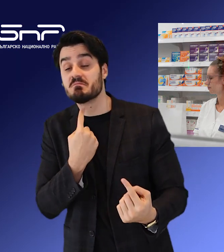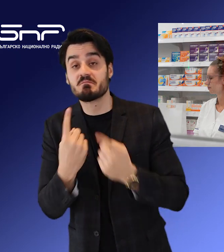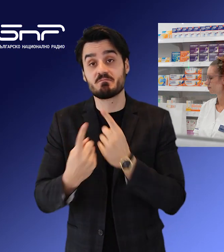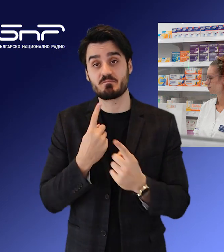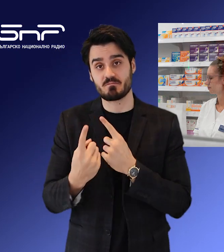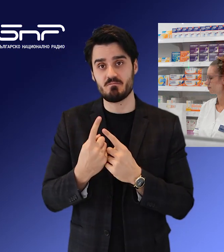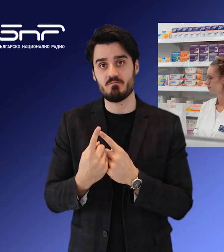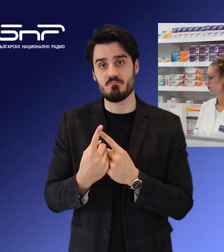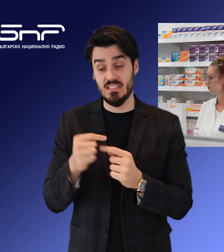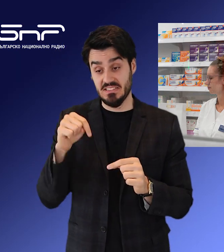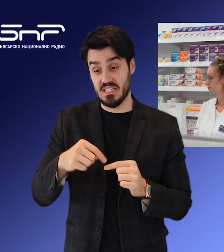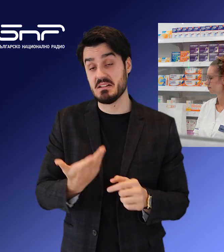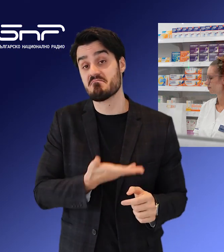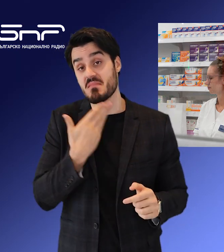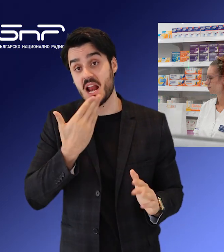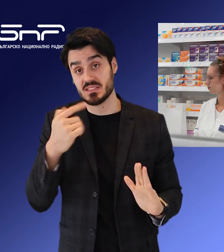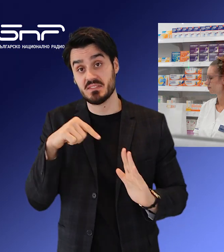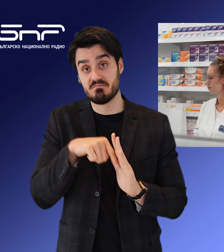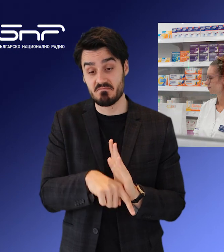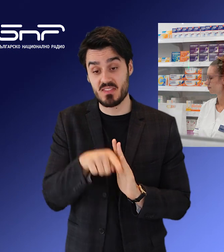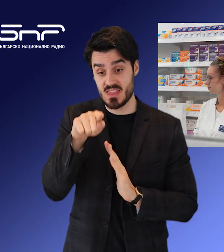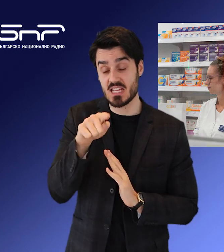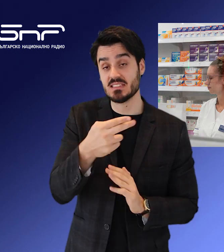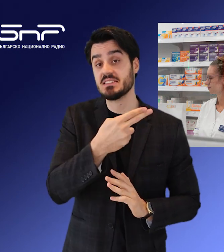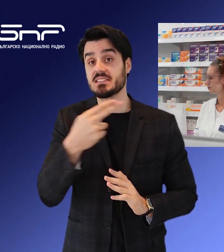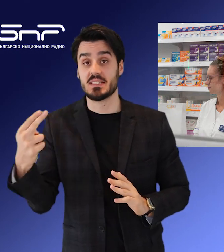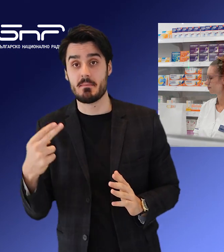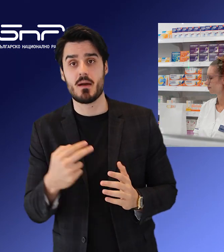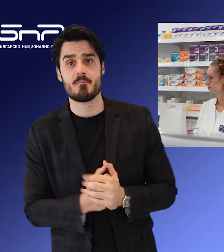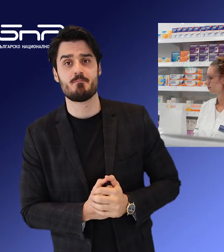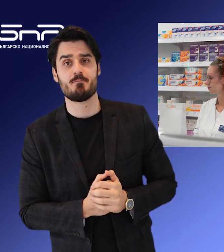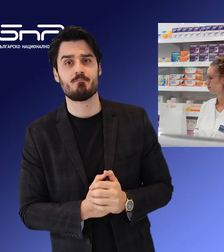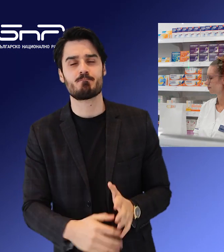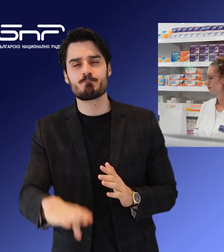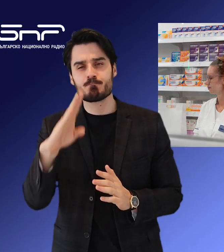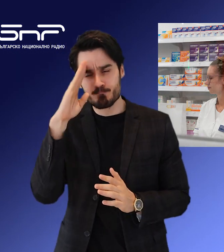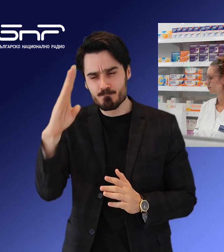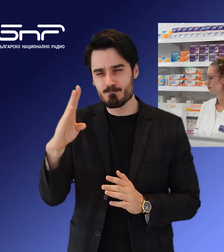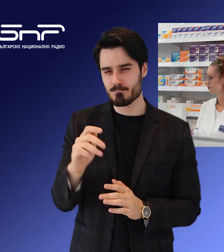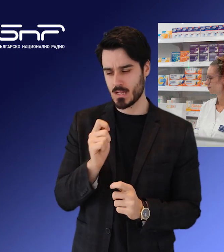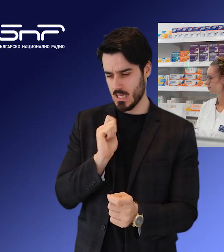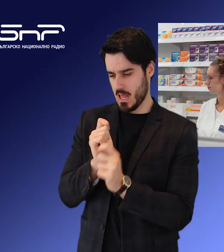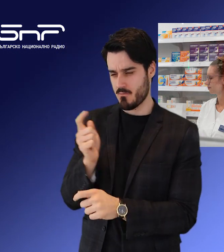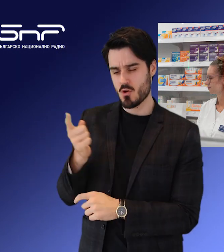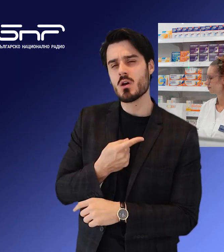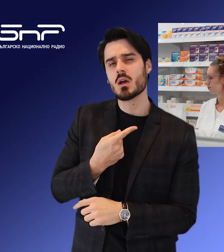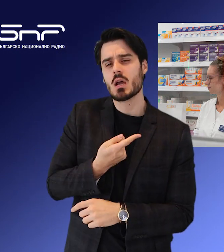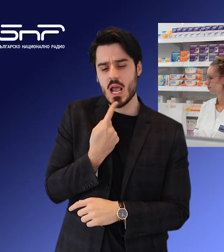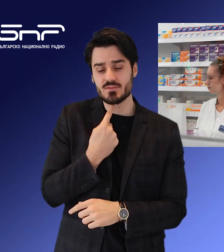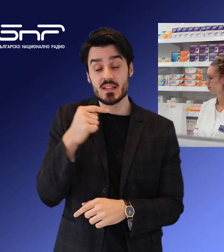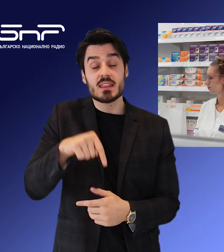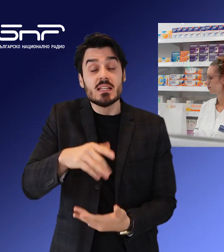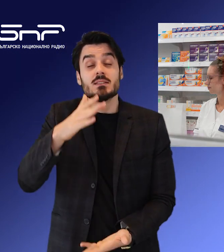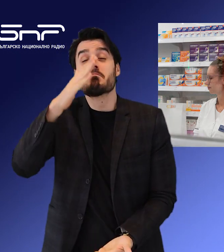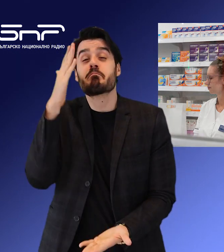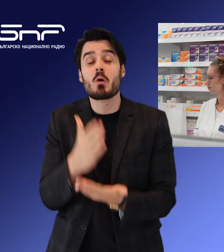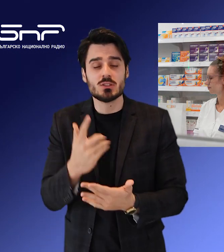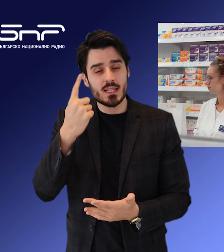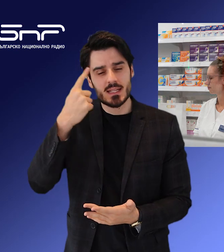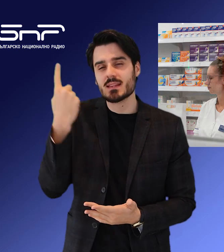договор. Репортерът Елена Бейкова следи тази тема. Добър ден! Здравейте! Днес е последния възможен ден, в който Здравната